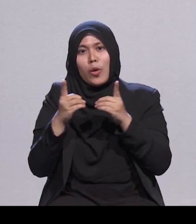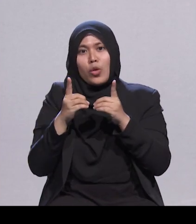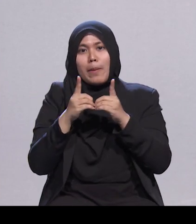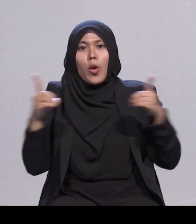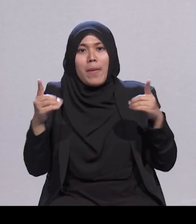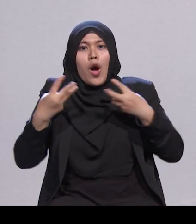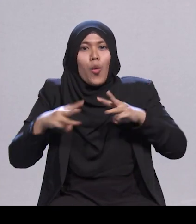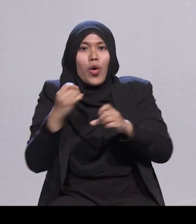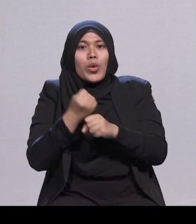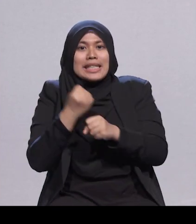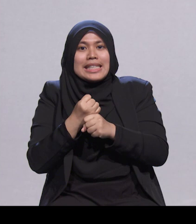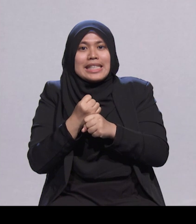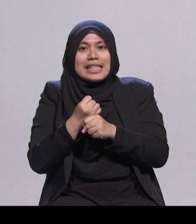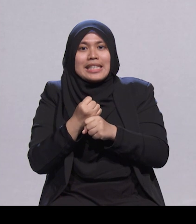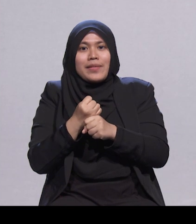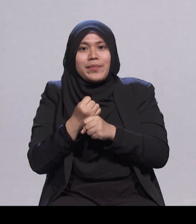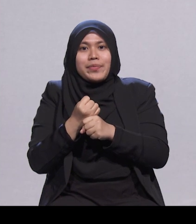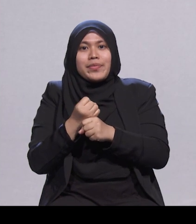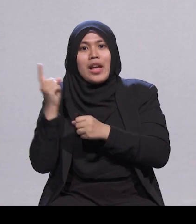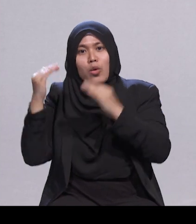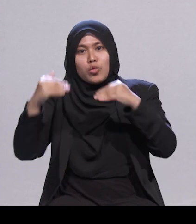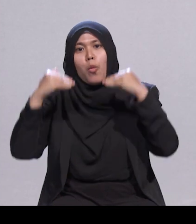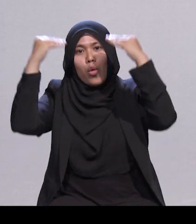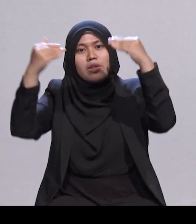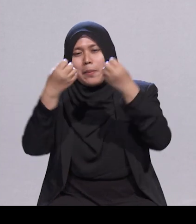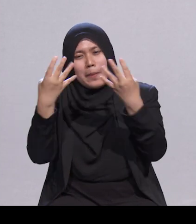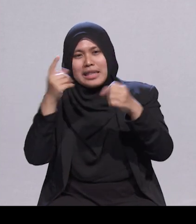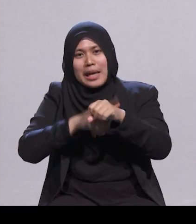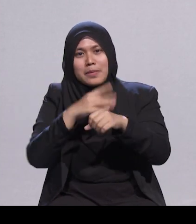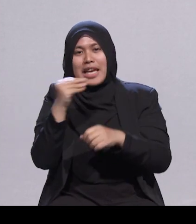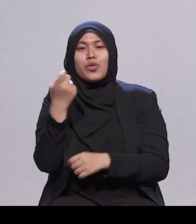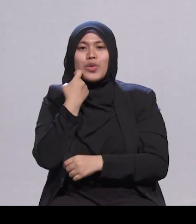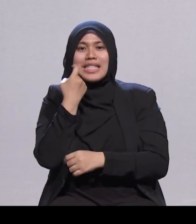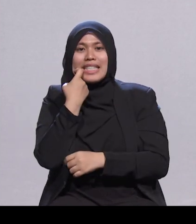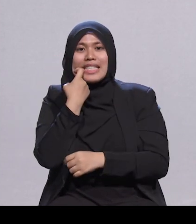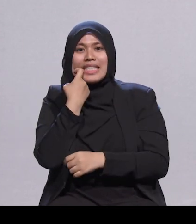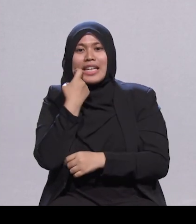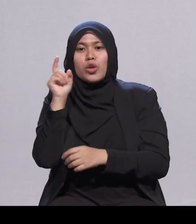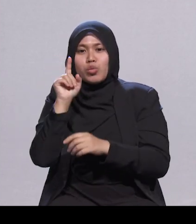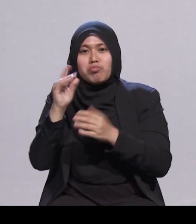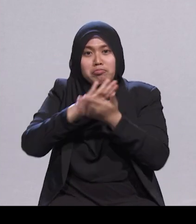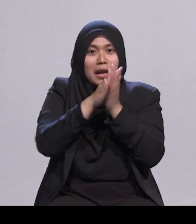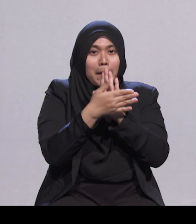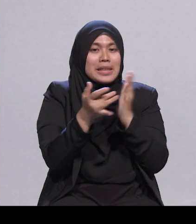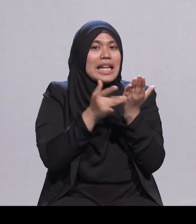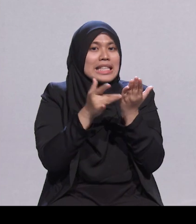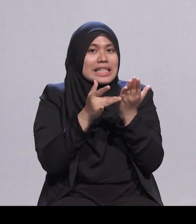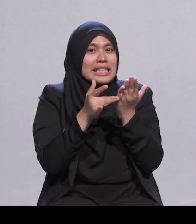pangkat beberapa kali, terbaru sebagai instruktur latihan teknikal. Kita mahu lebih banyak kisah